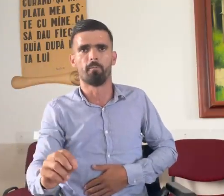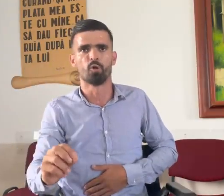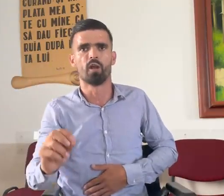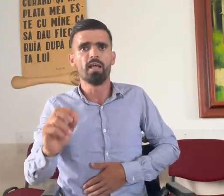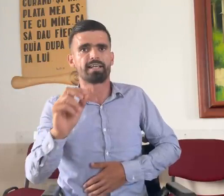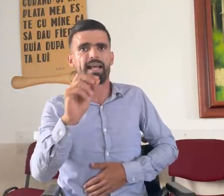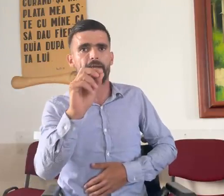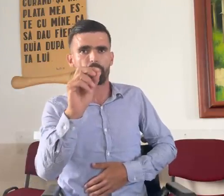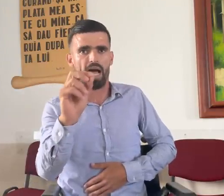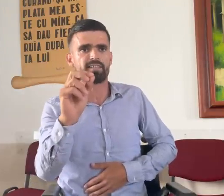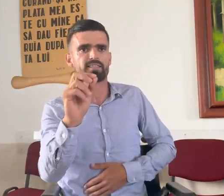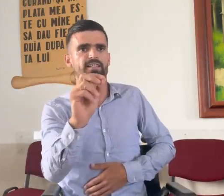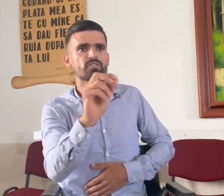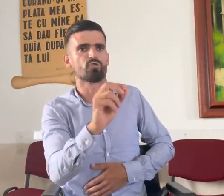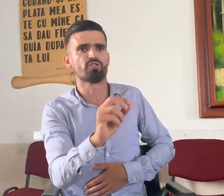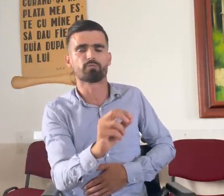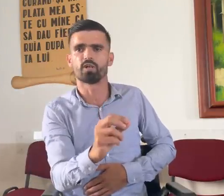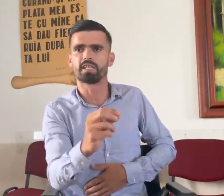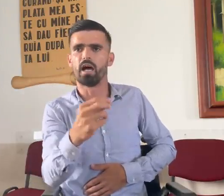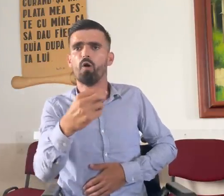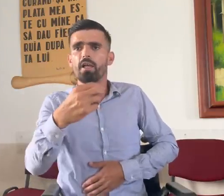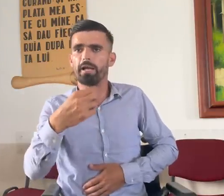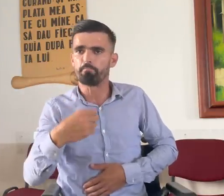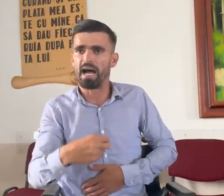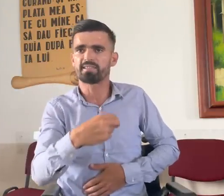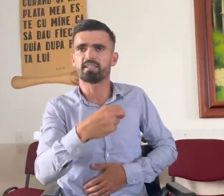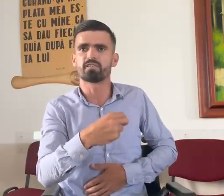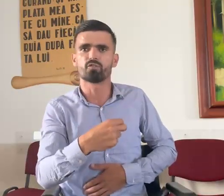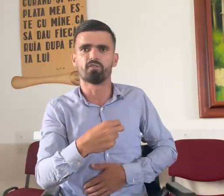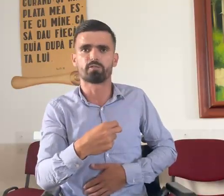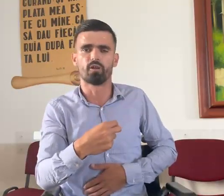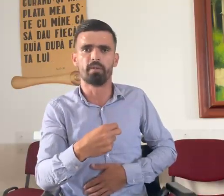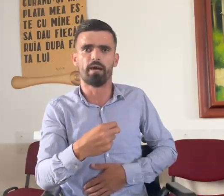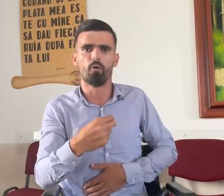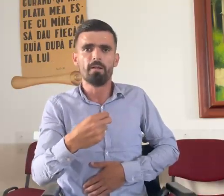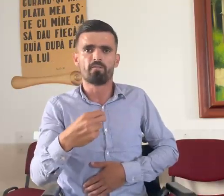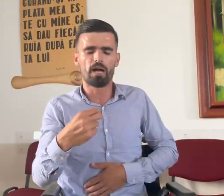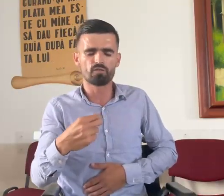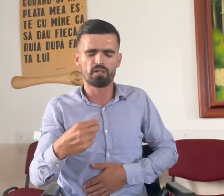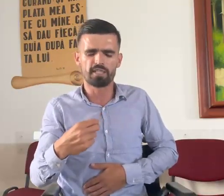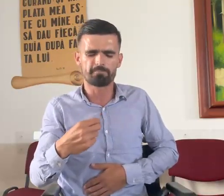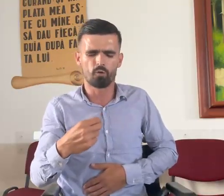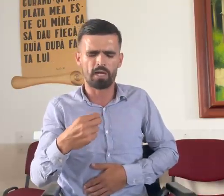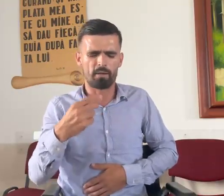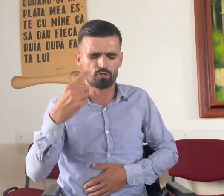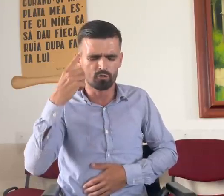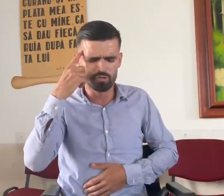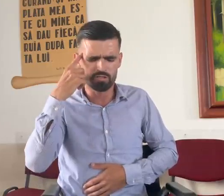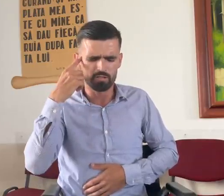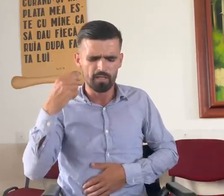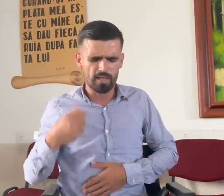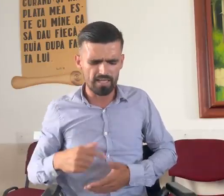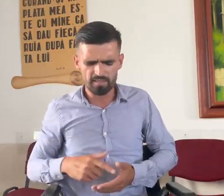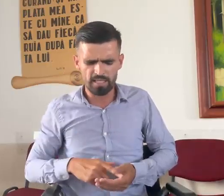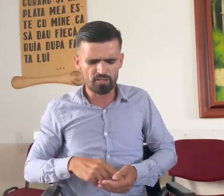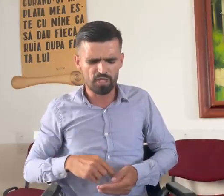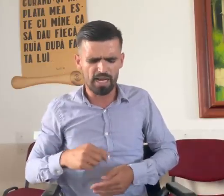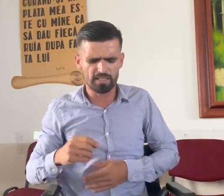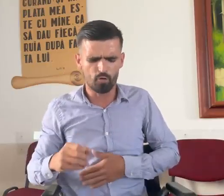Domnul, care îi pasă de sufletul tău, îi pasă de sufletul meu. Vreau să vă spun, am ajuns la stâna aceea de